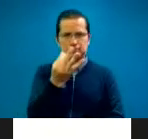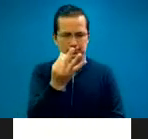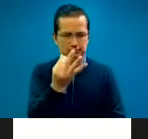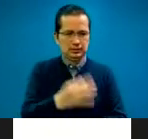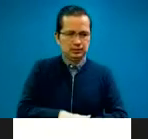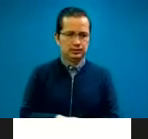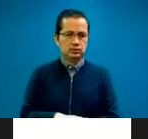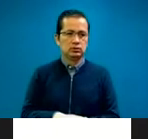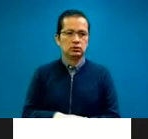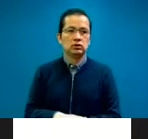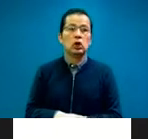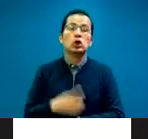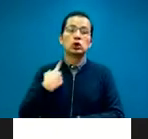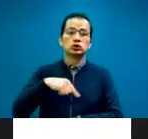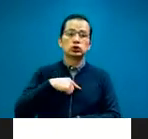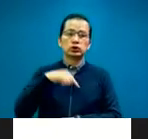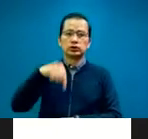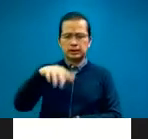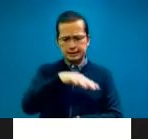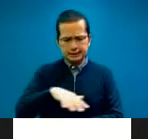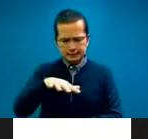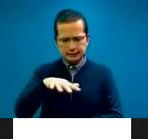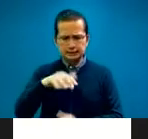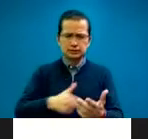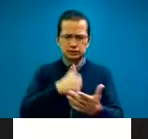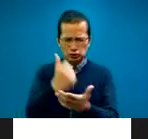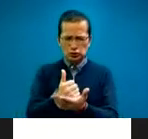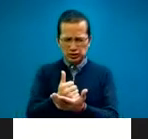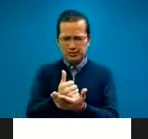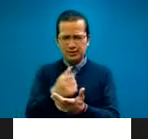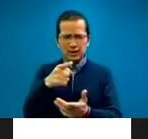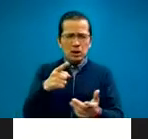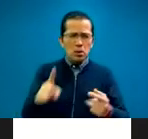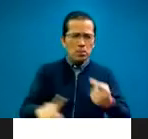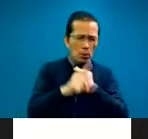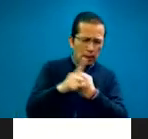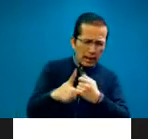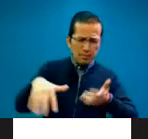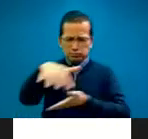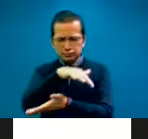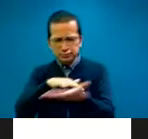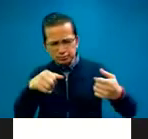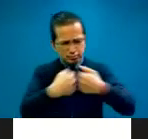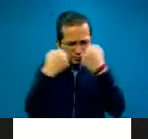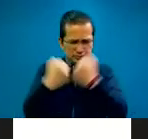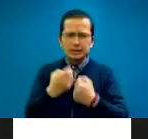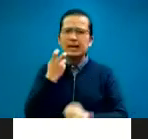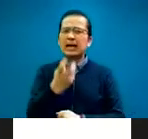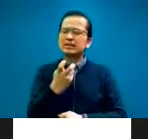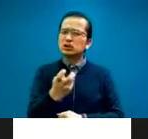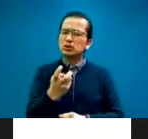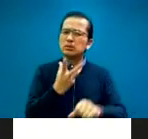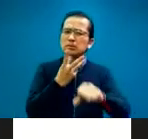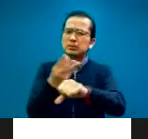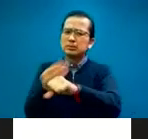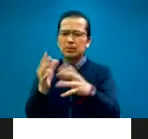solucionar o evitar conflictos desde hace muchos años en varias partes es que cuando estamos haciendo